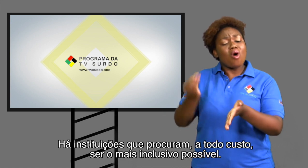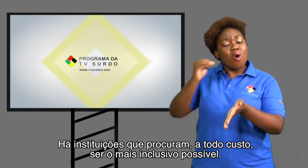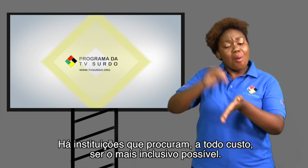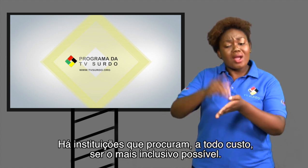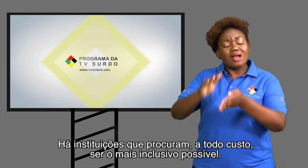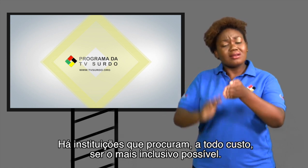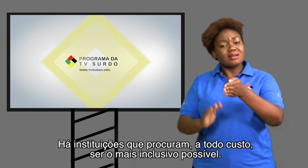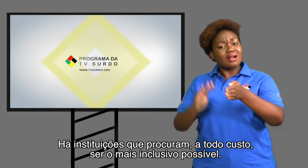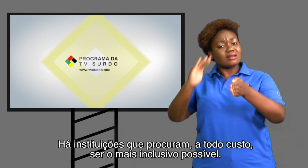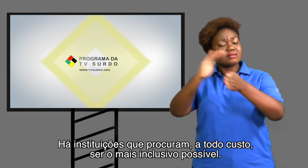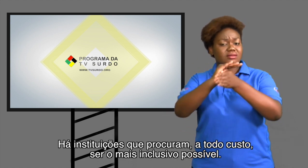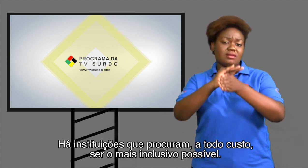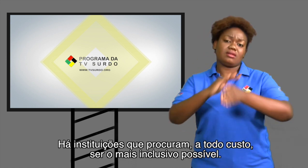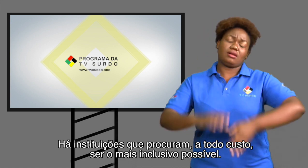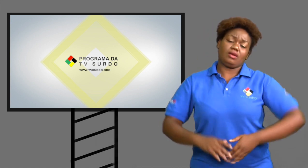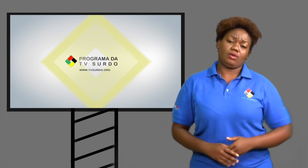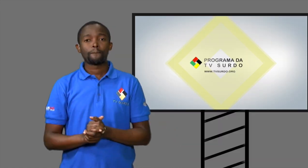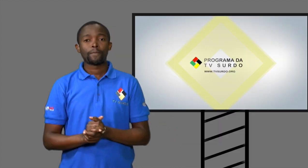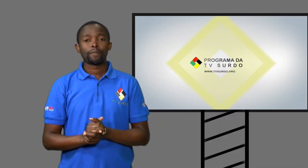possível.